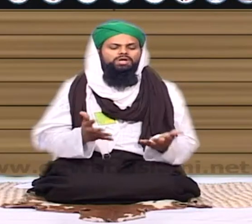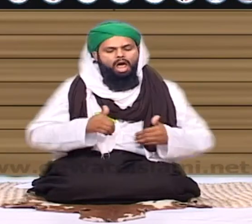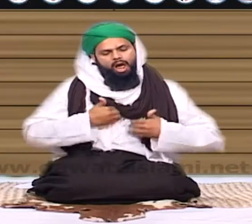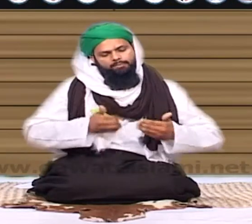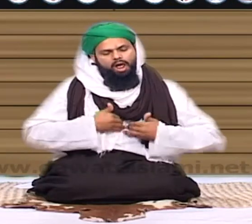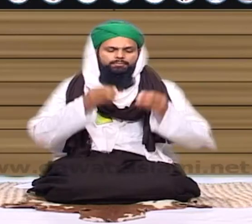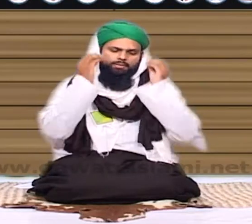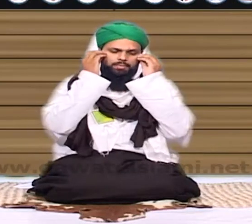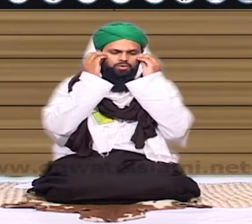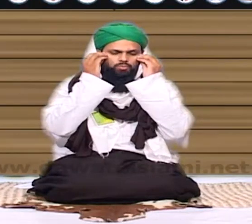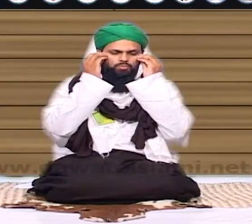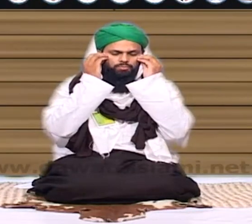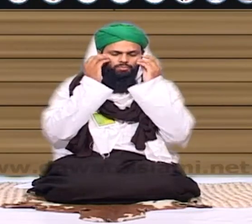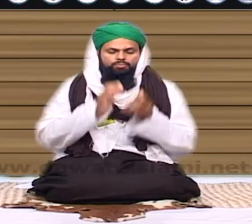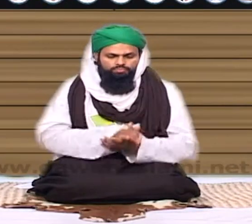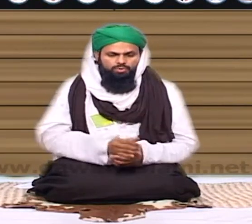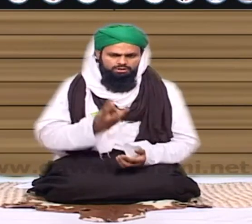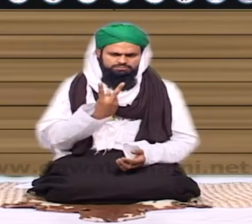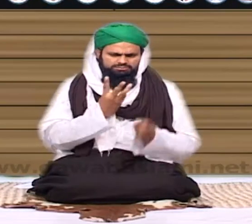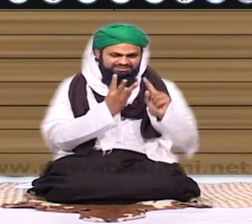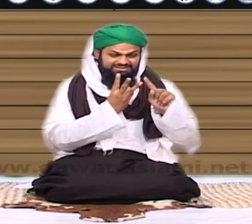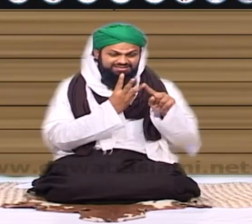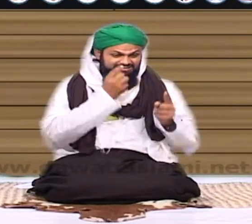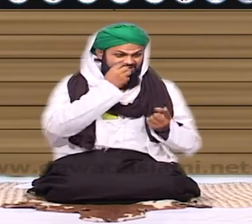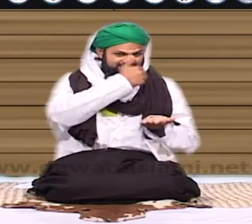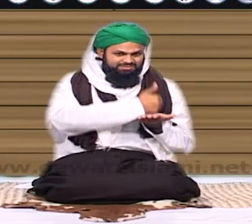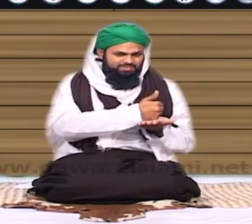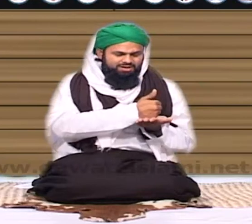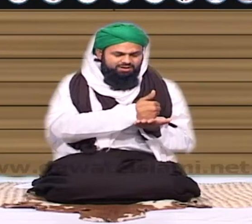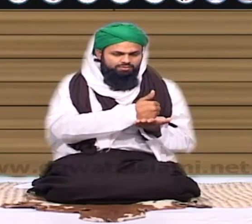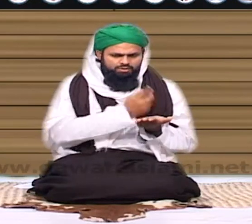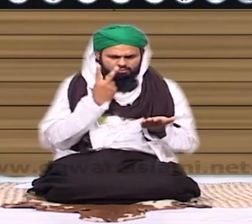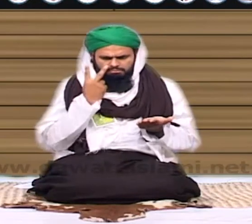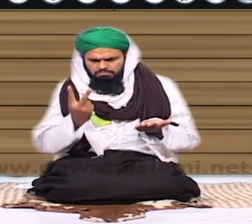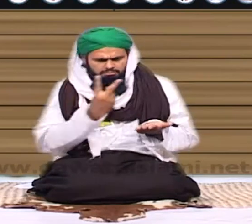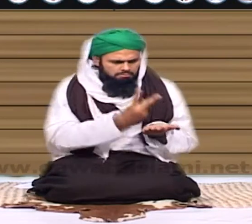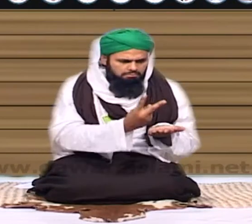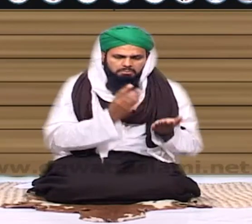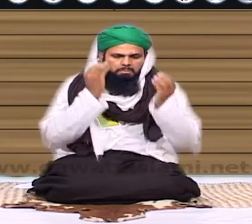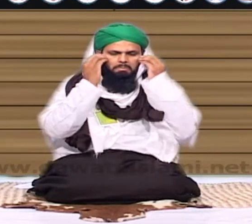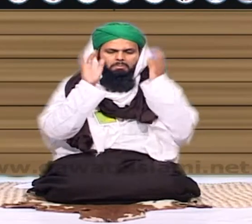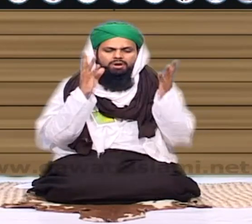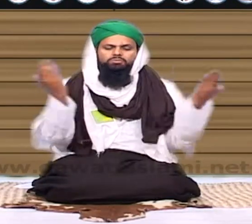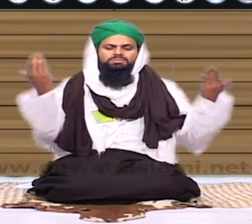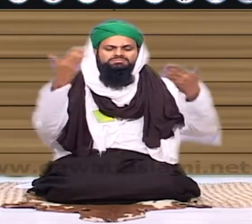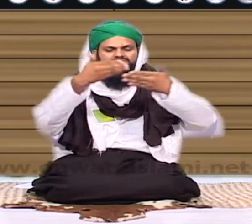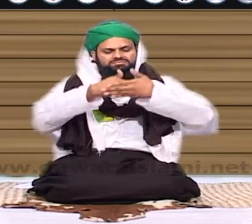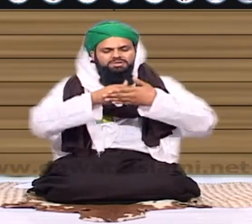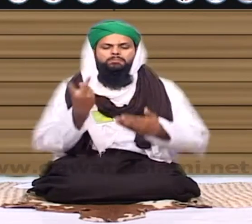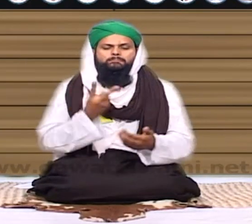ساتھی کے ذات کیا ہوگا اور تیسرا جو قریب پیٹا ہوا ہے اس کو کچھ بتا نہیں گے ان دونوں کے ساتھ کیا ہوگا تو اسی طرح بردخ